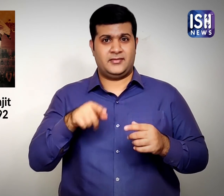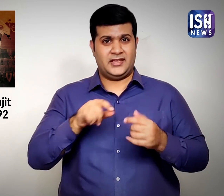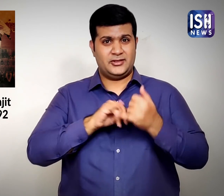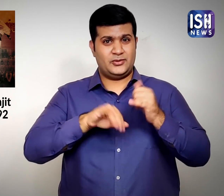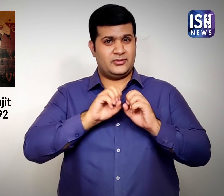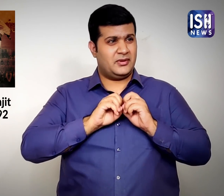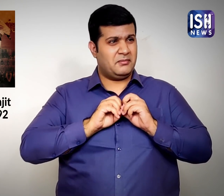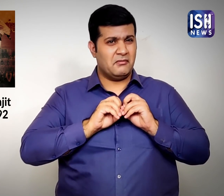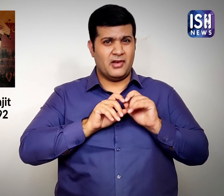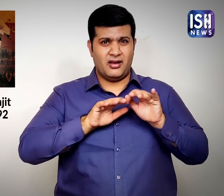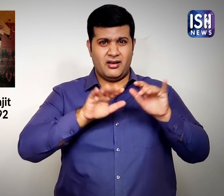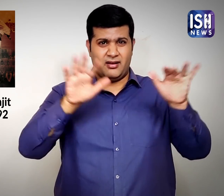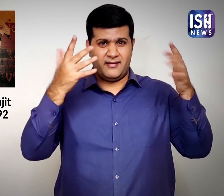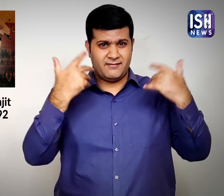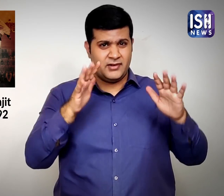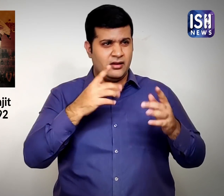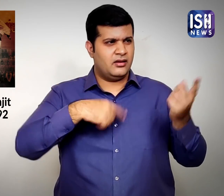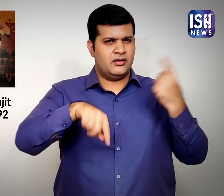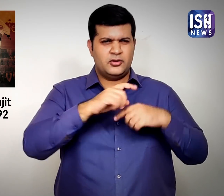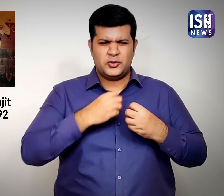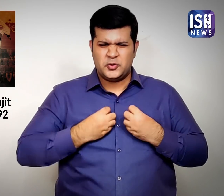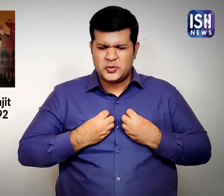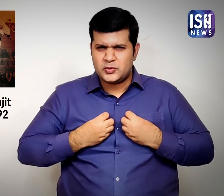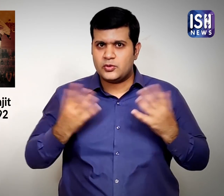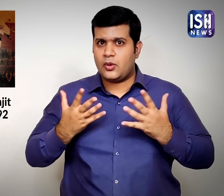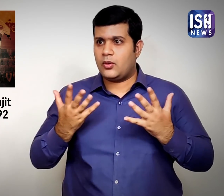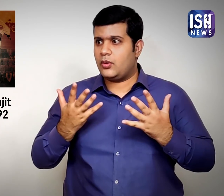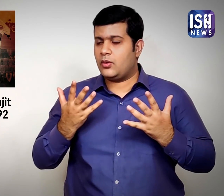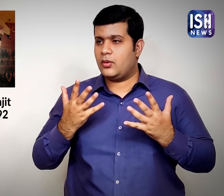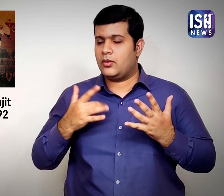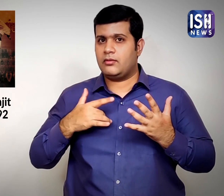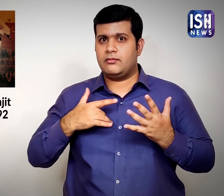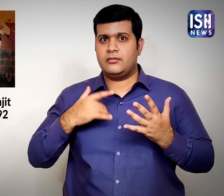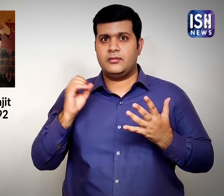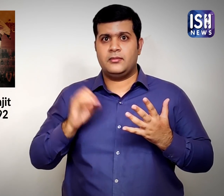जब उनकी मौद की खबर फैली तो लोग बहुत हैरान और दुखी हो गए